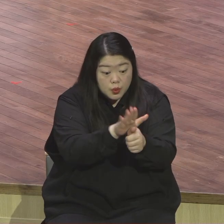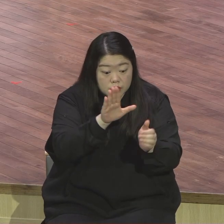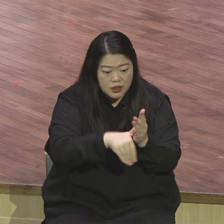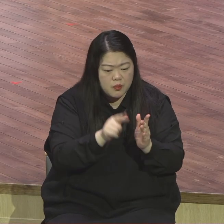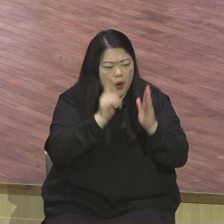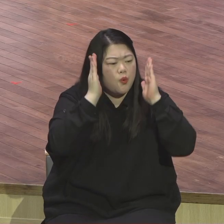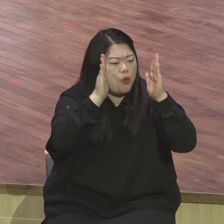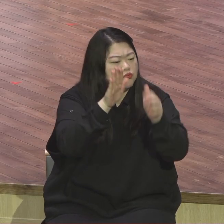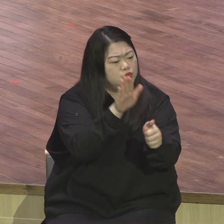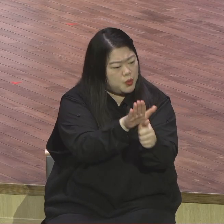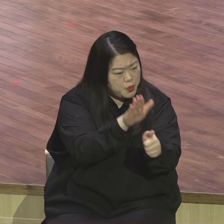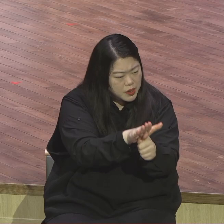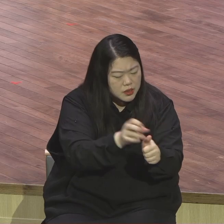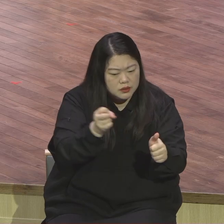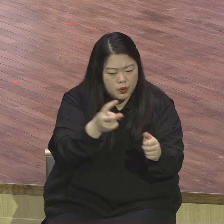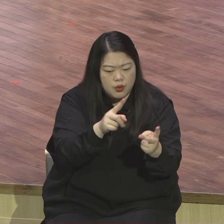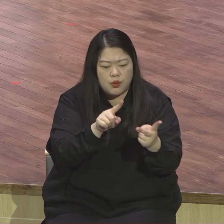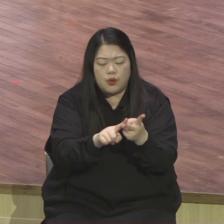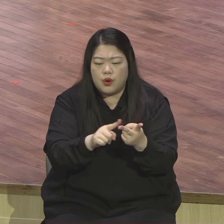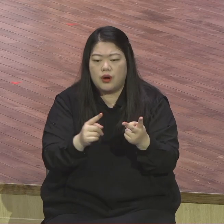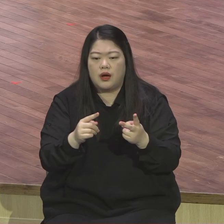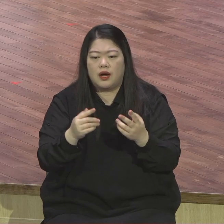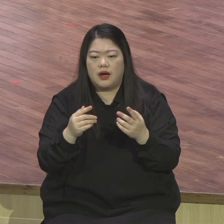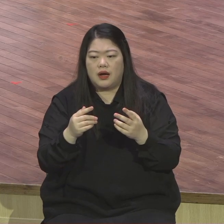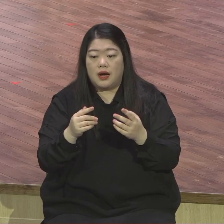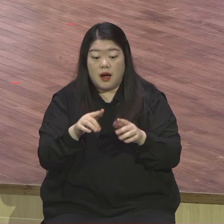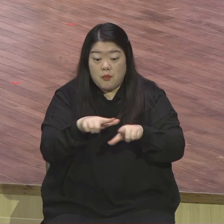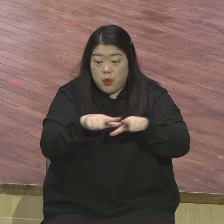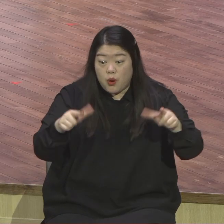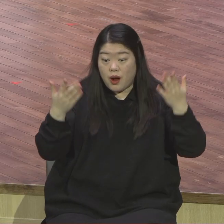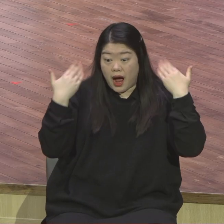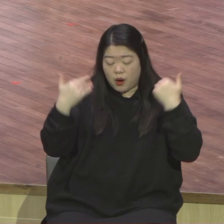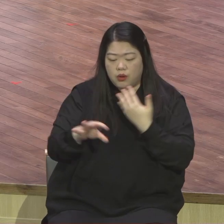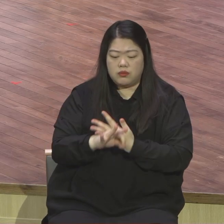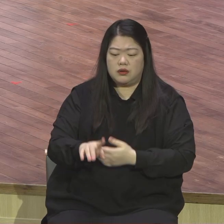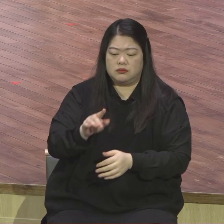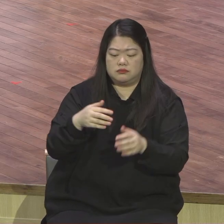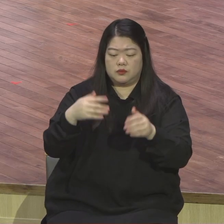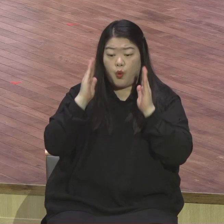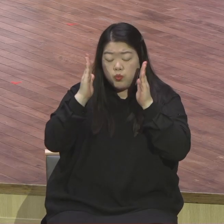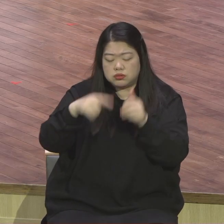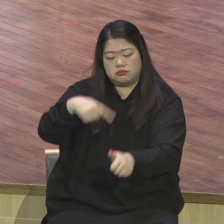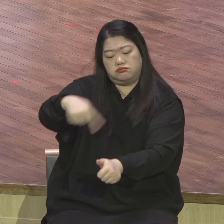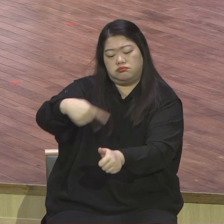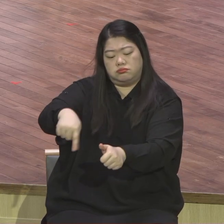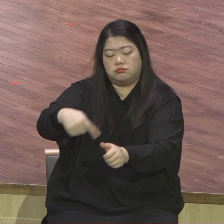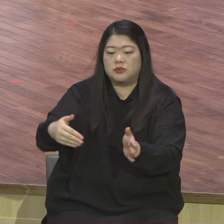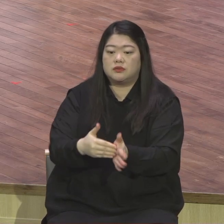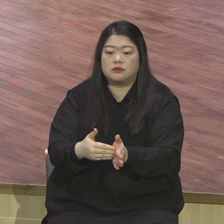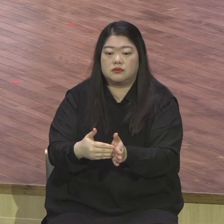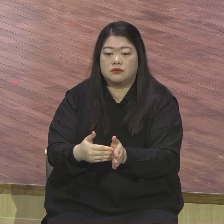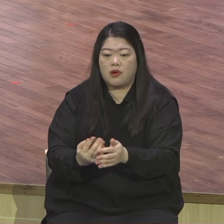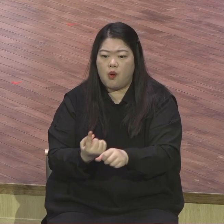불신자들 몰라요. 학교 교사들 몰라요. 세상 지식이 몰라요. 영적 문제 이런